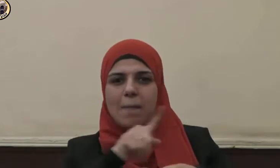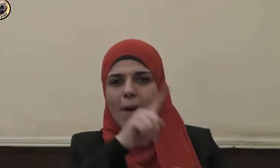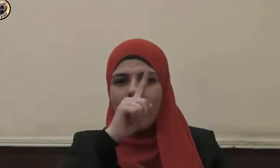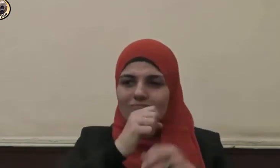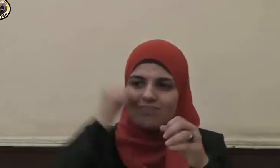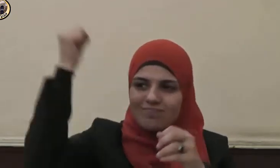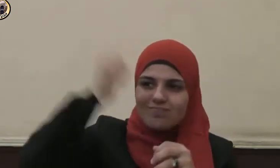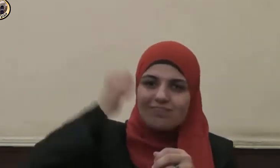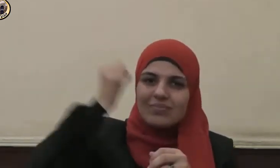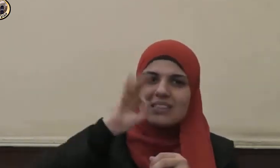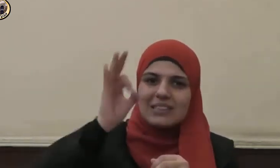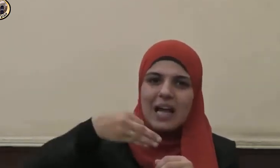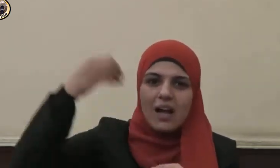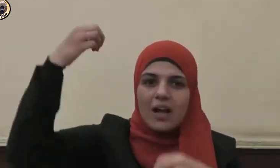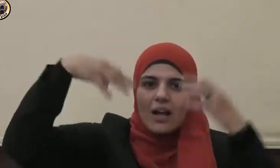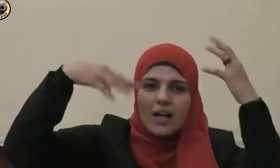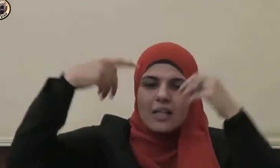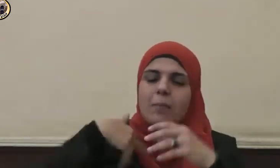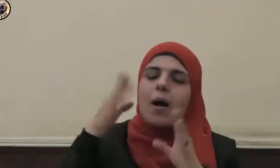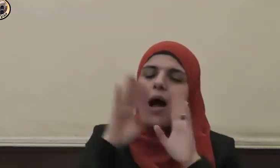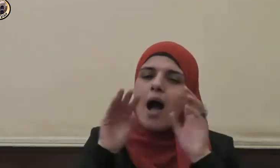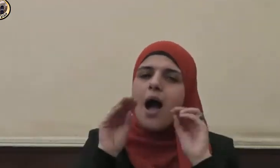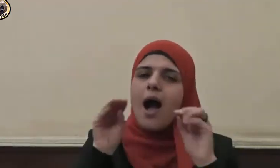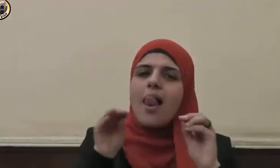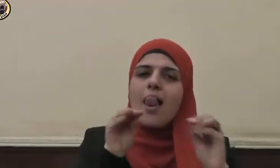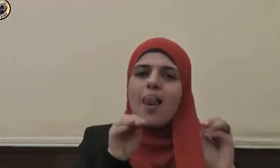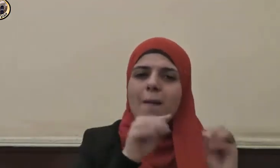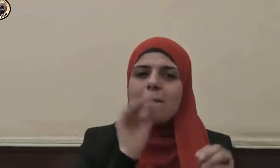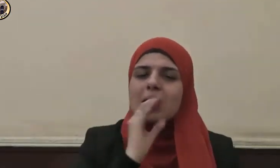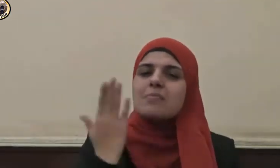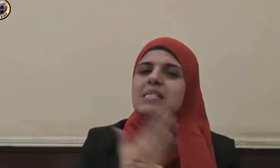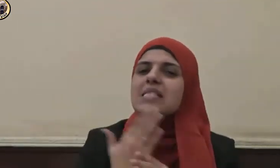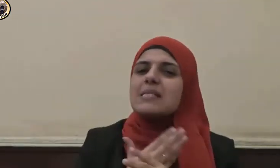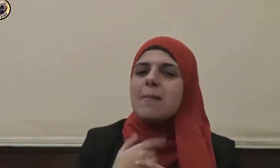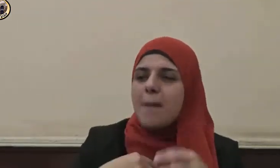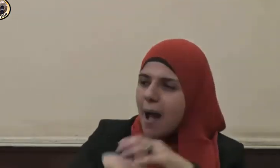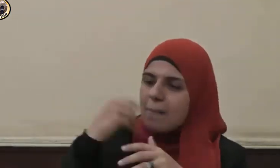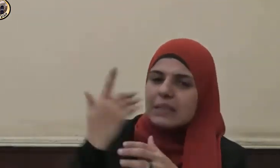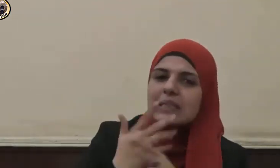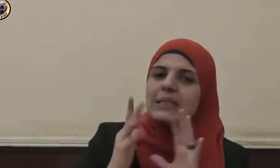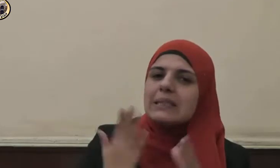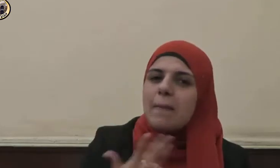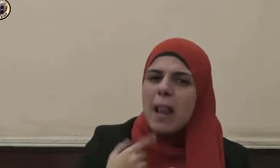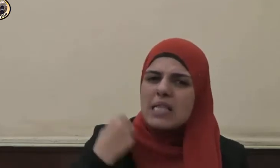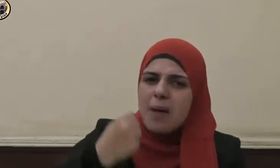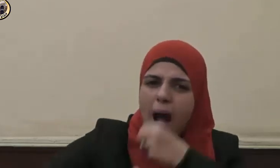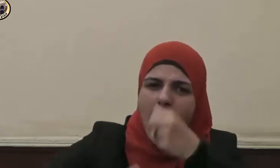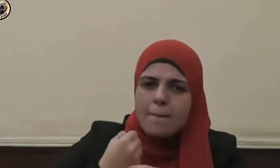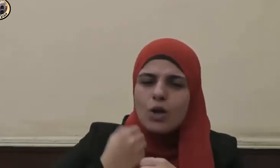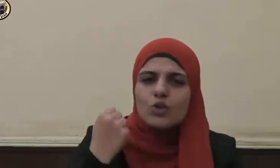تعالى يعلمنا الأخذ بالأسباب وبذل الجهد قال تعالى